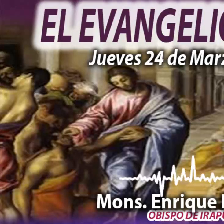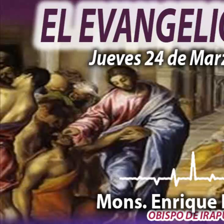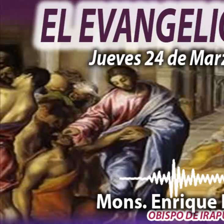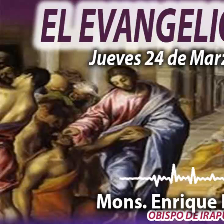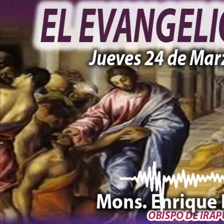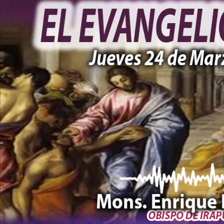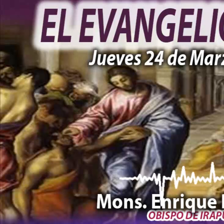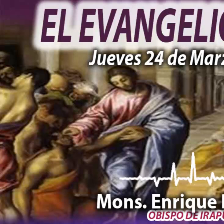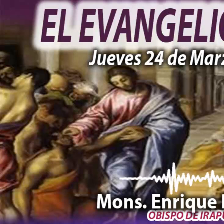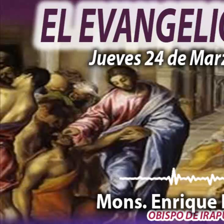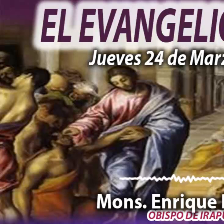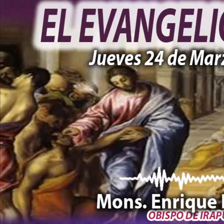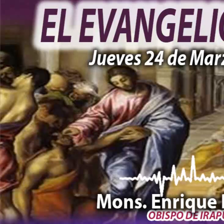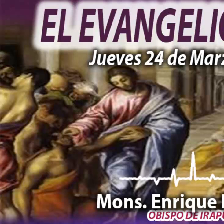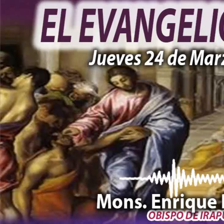Esperanza.